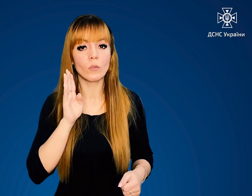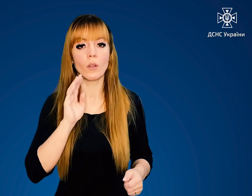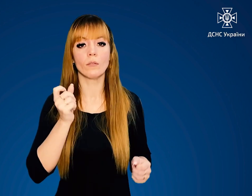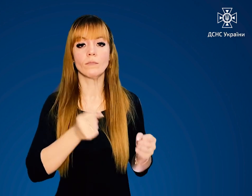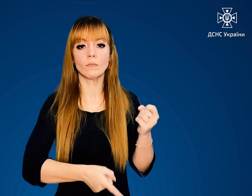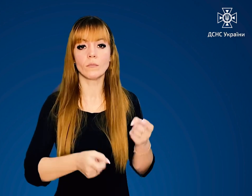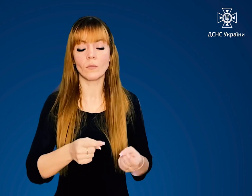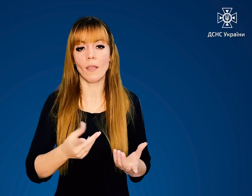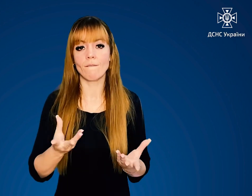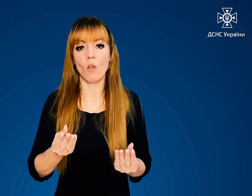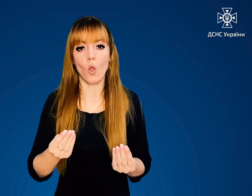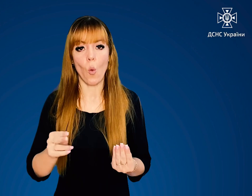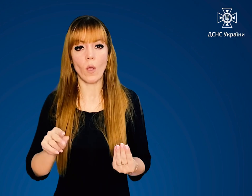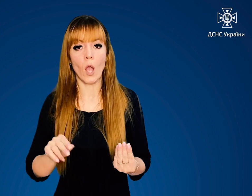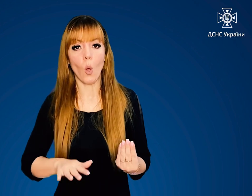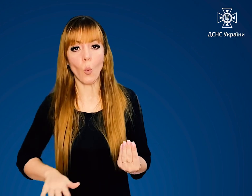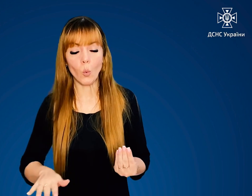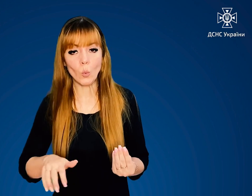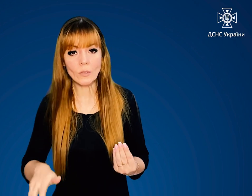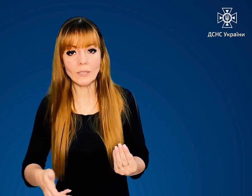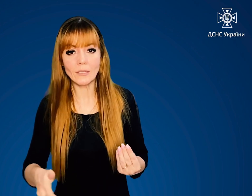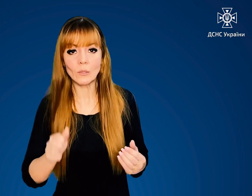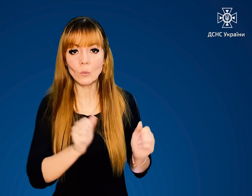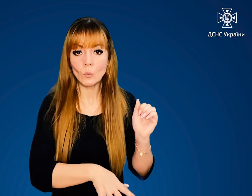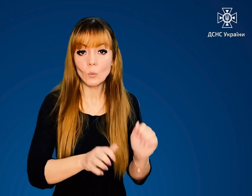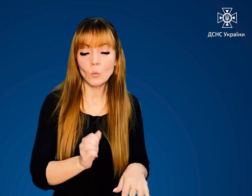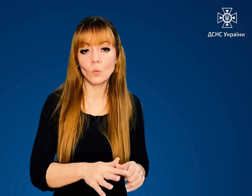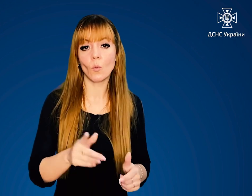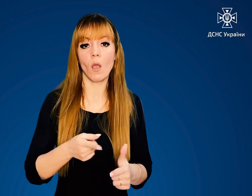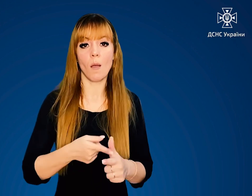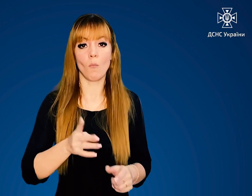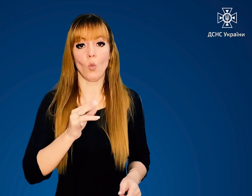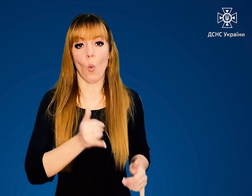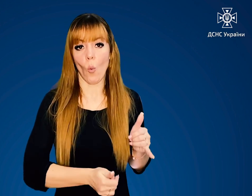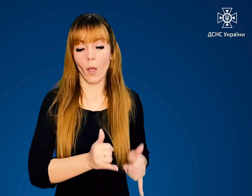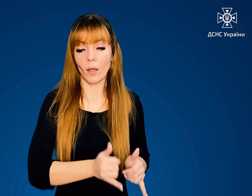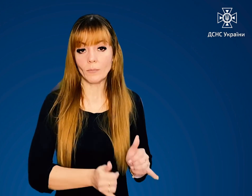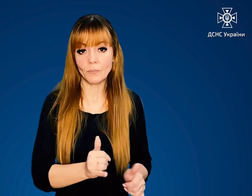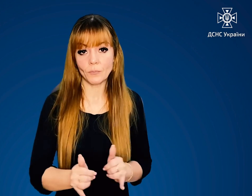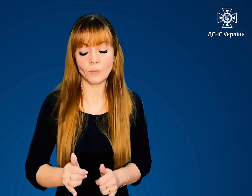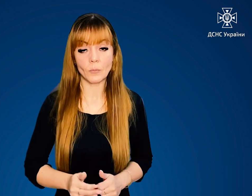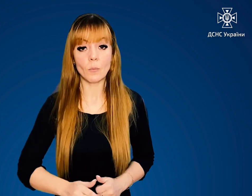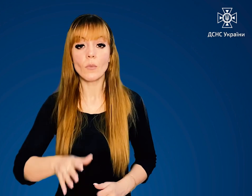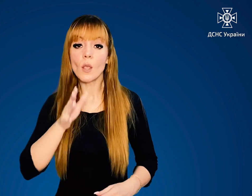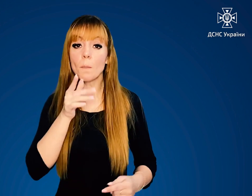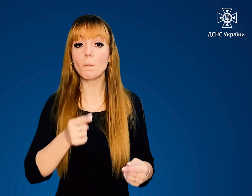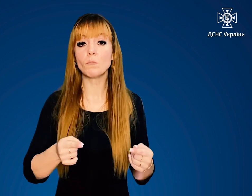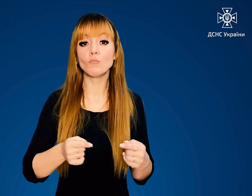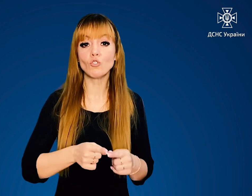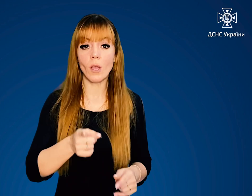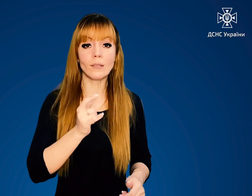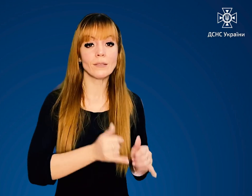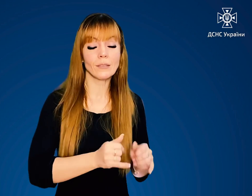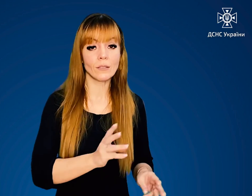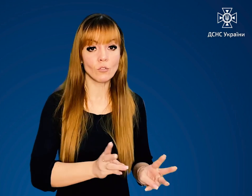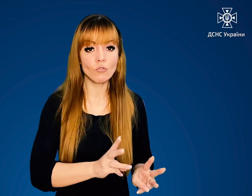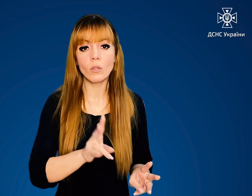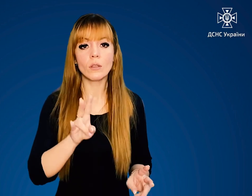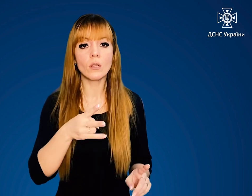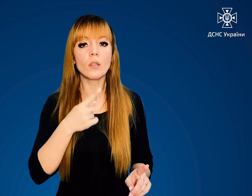закидаючи вологим ґрунтом та затоптуючи ногами. Під час гасіння пожежі не відходьте